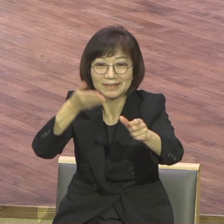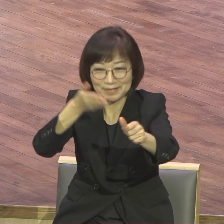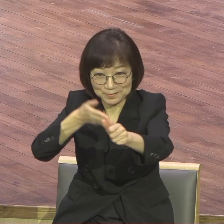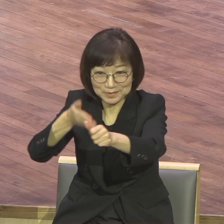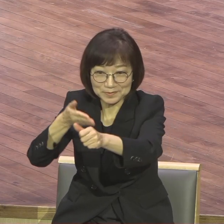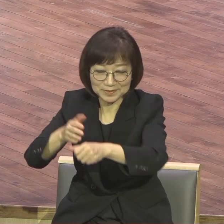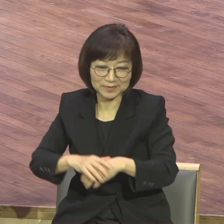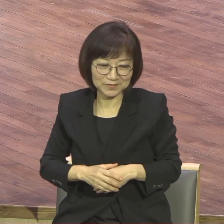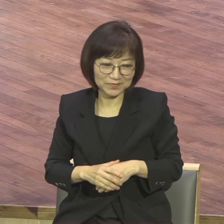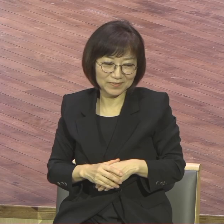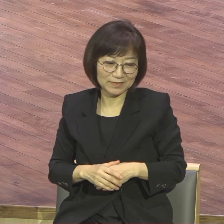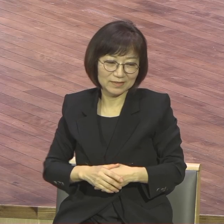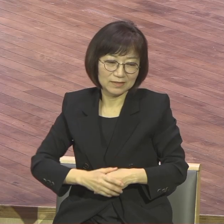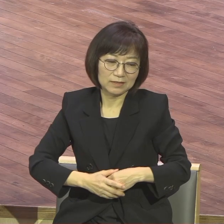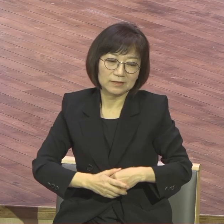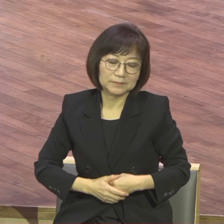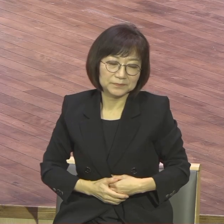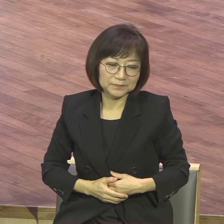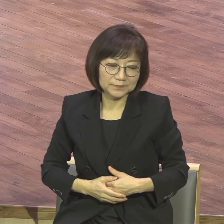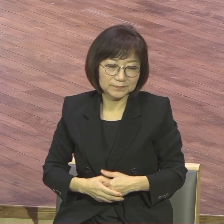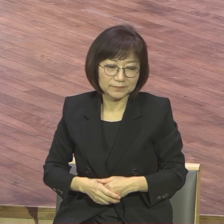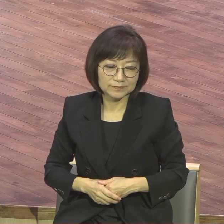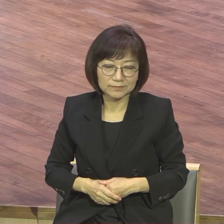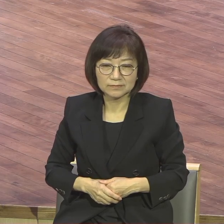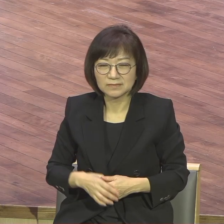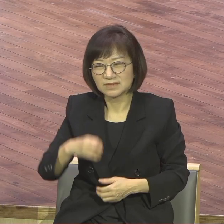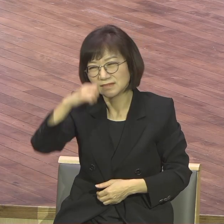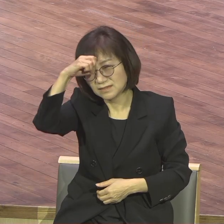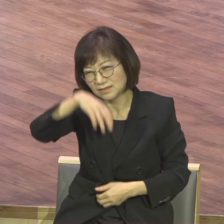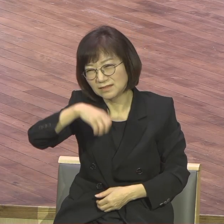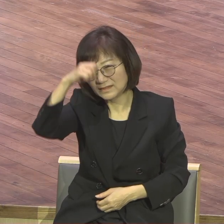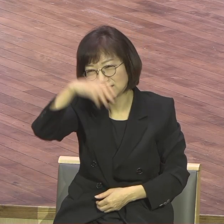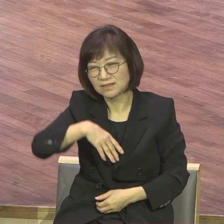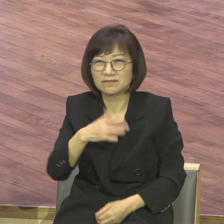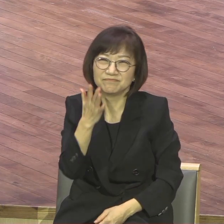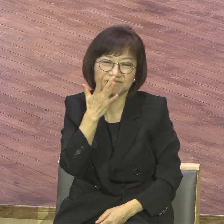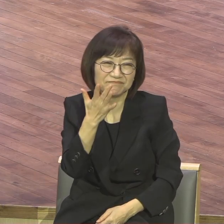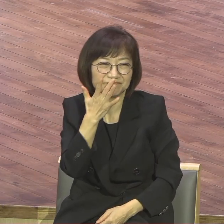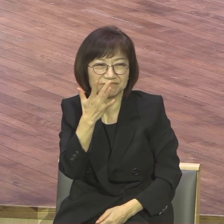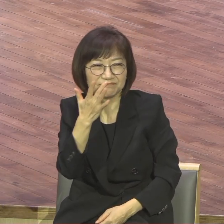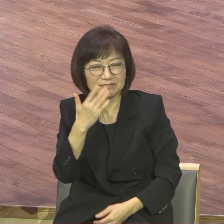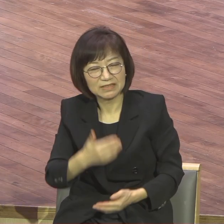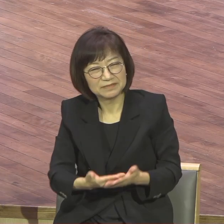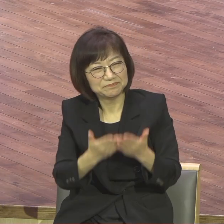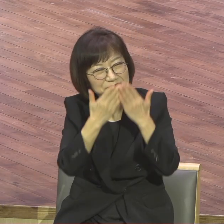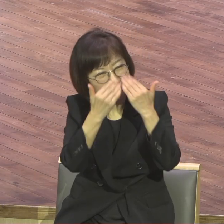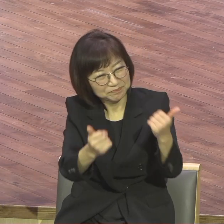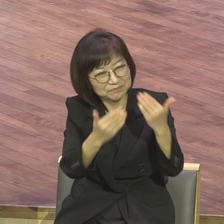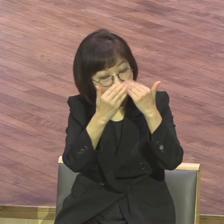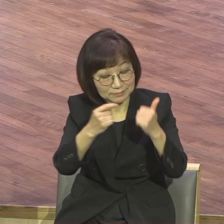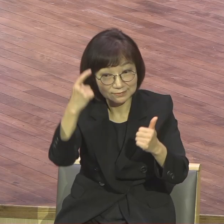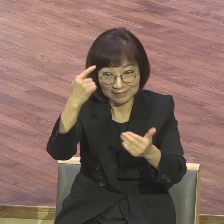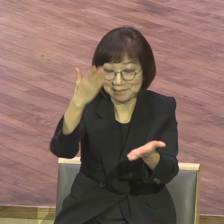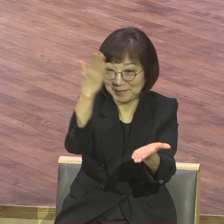따분한, 지루한 그런 종교생활을 하지 마시고 살아계신 그리스도가 나와 함께 계시면서